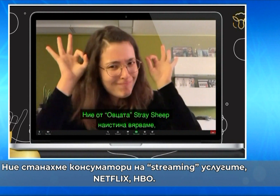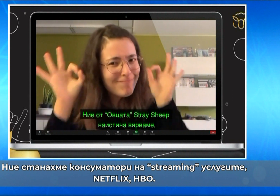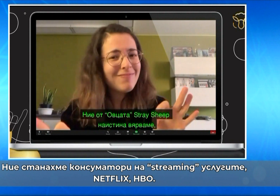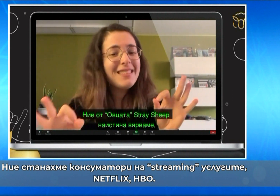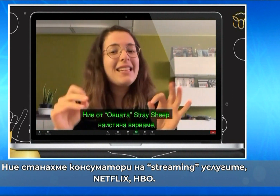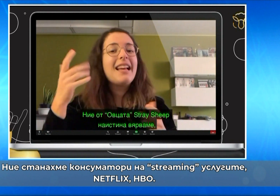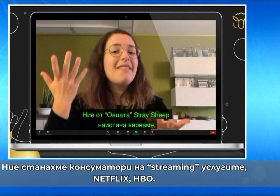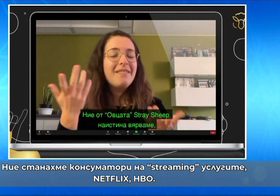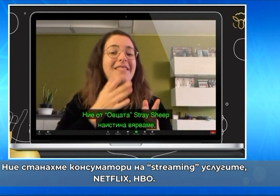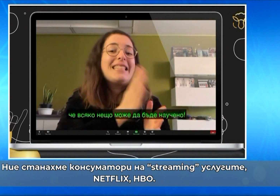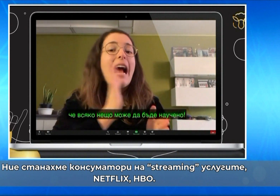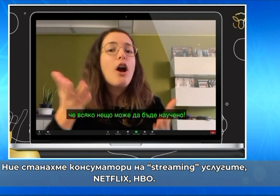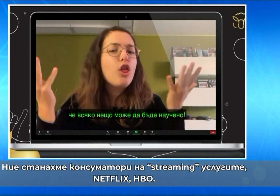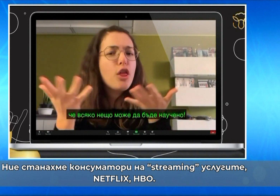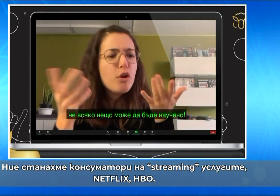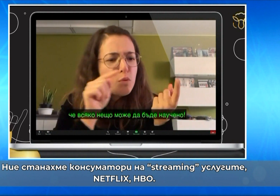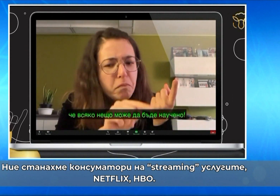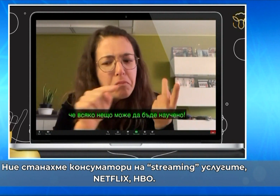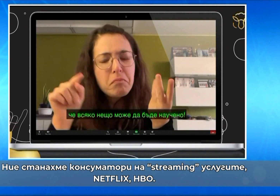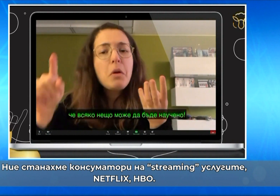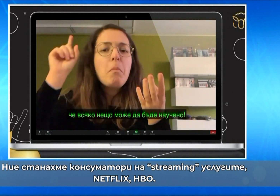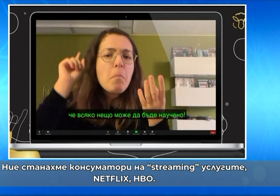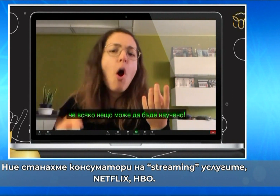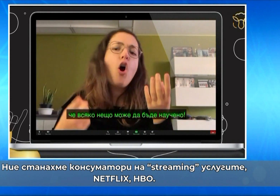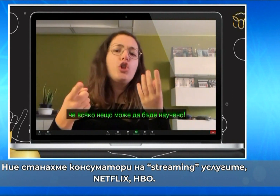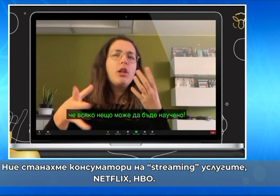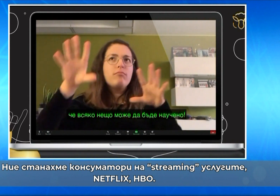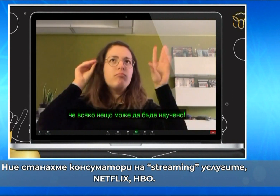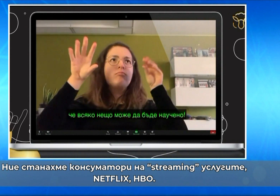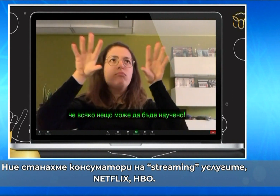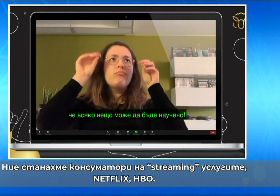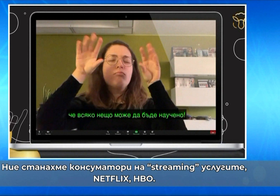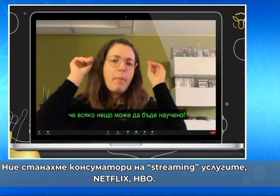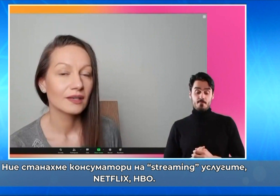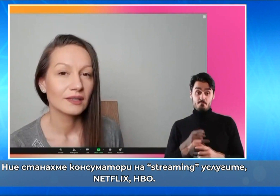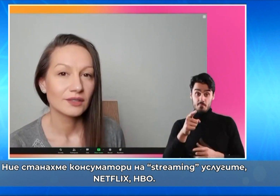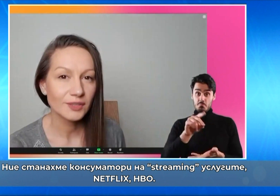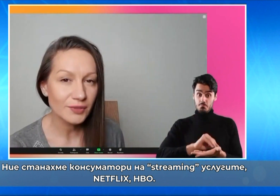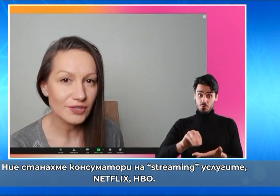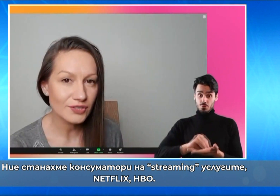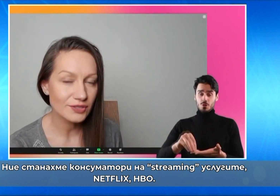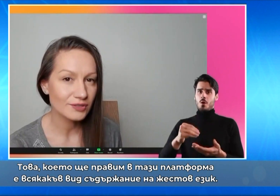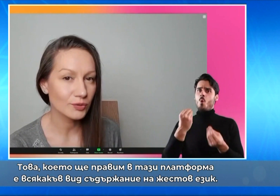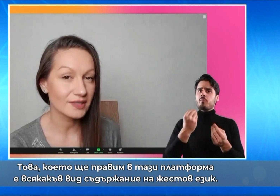консуматори много вече на стриминг услугите Netflix, HBO и така нататък. И това, което